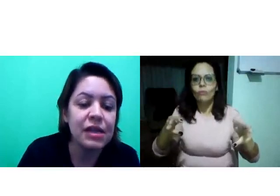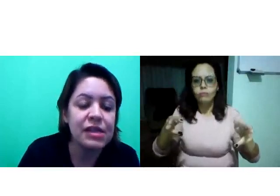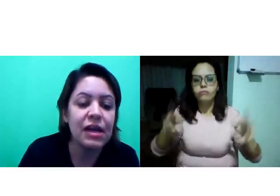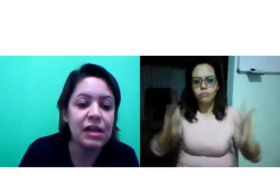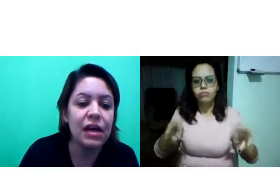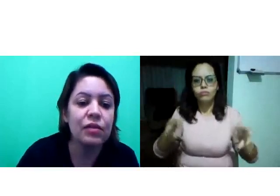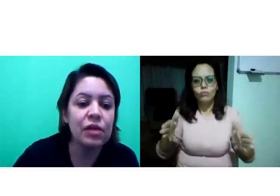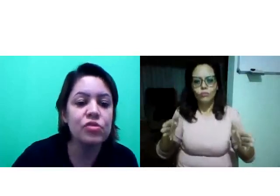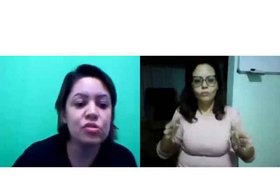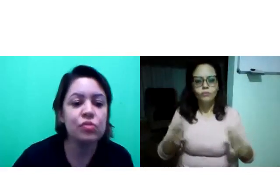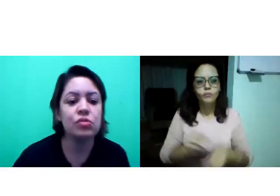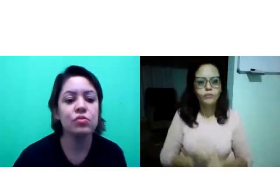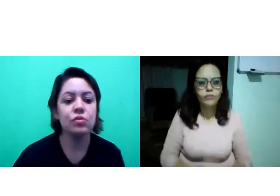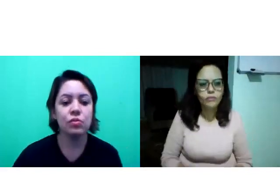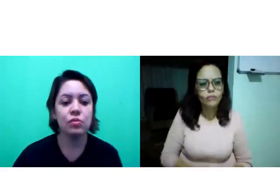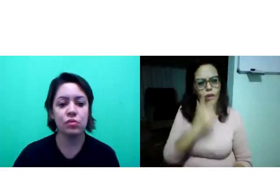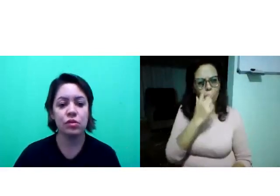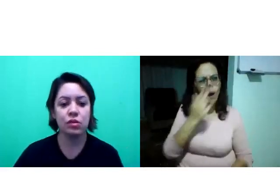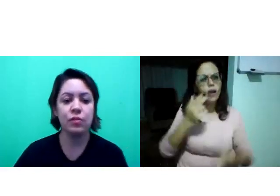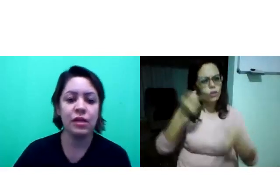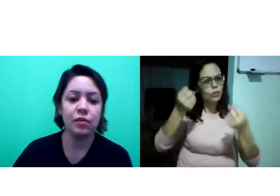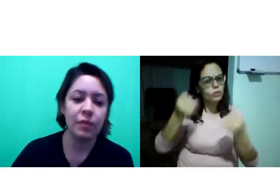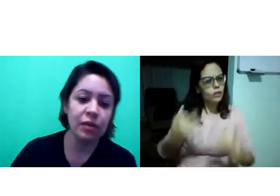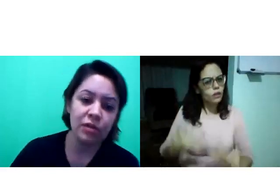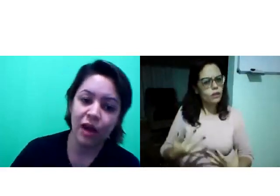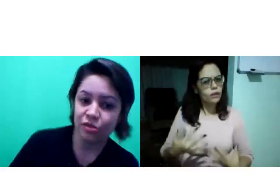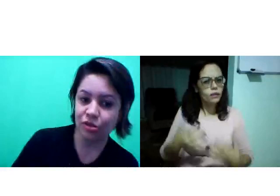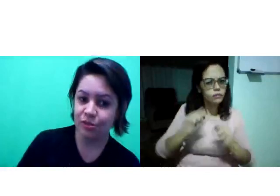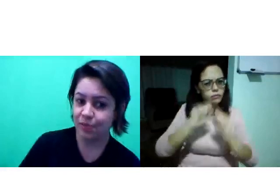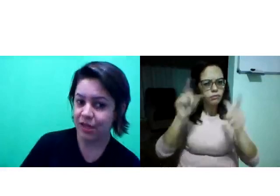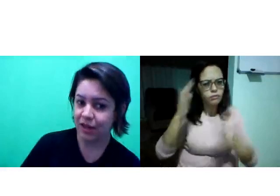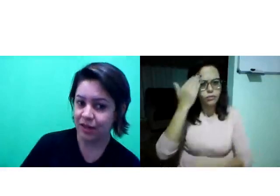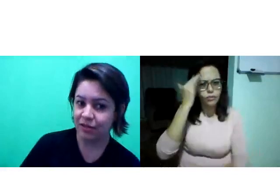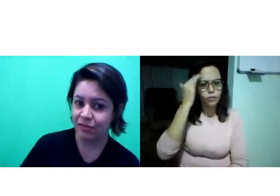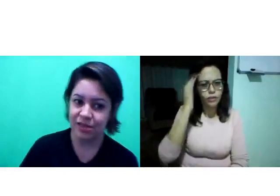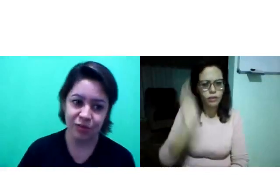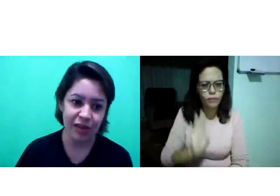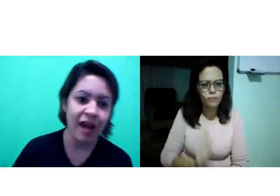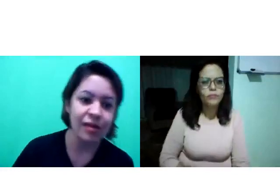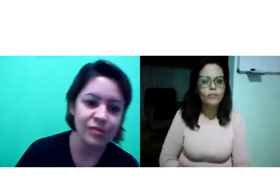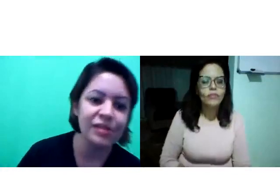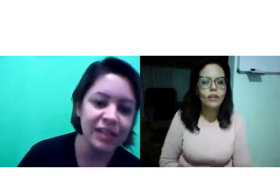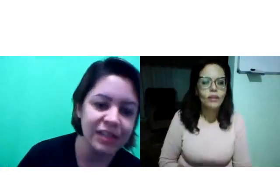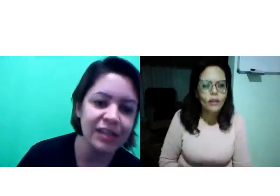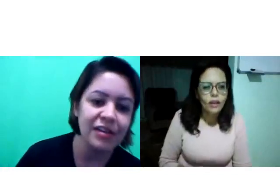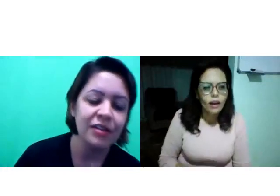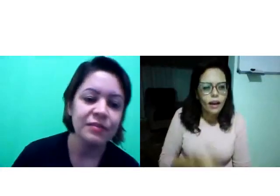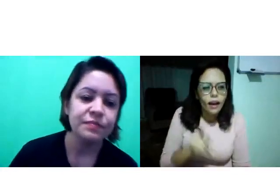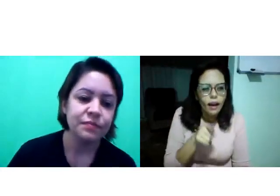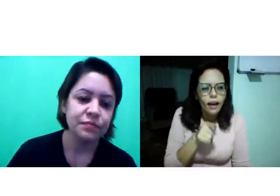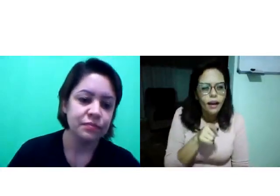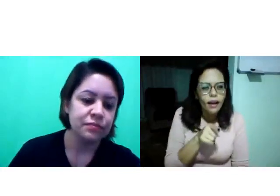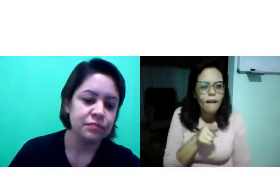Precisa estar alinhado ali o discurso de uma língua para a outra. Acho que eu expliquei. Não sei se ficou claro, consegui entender.